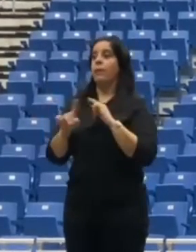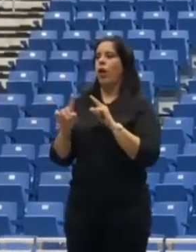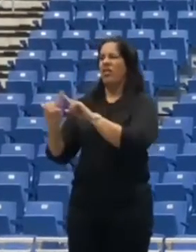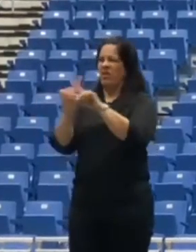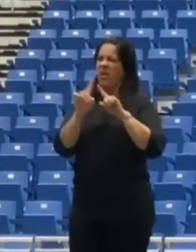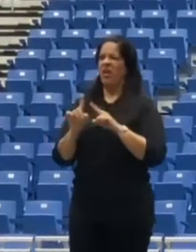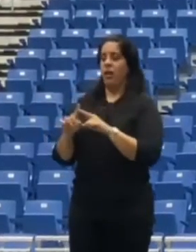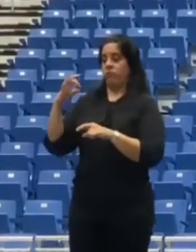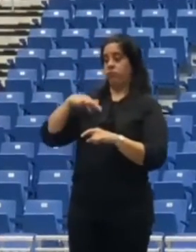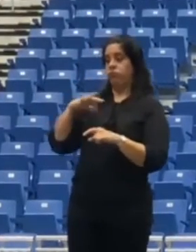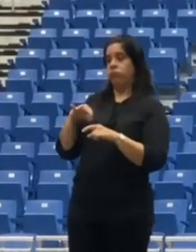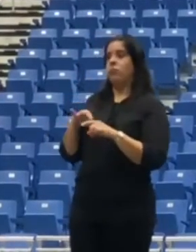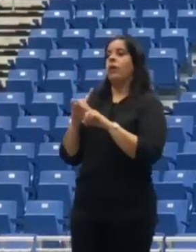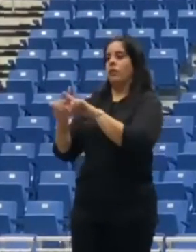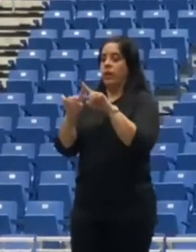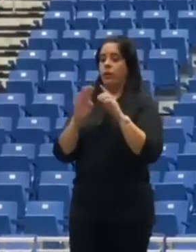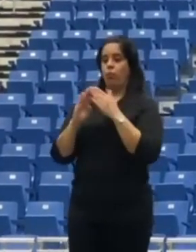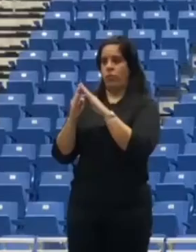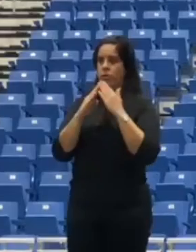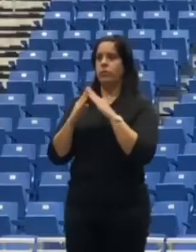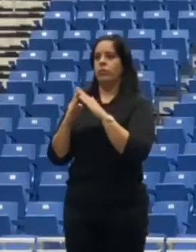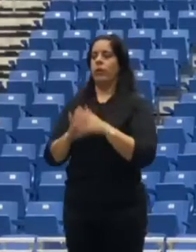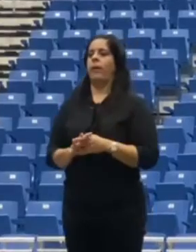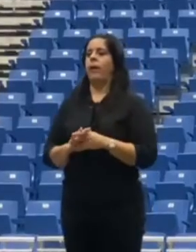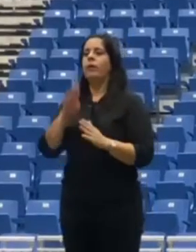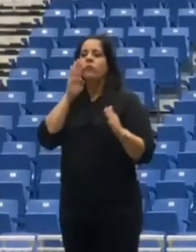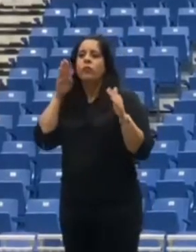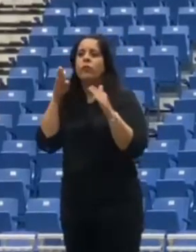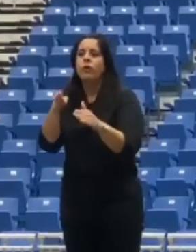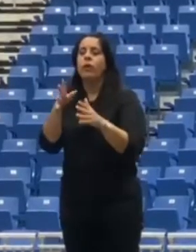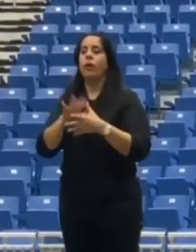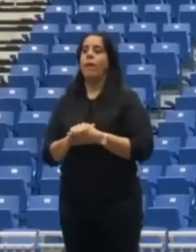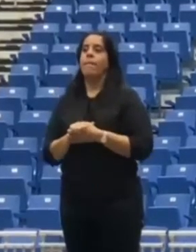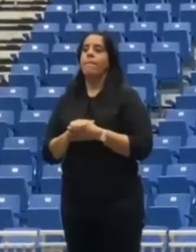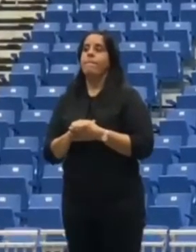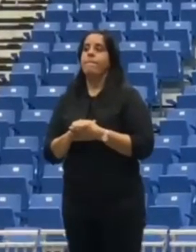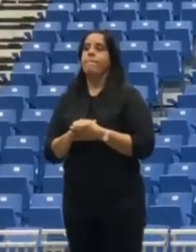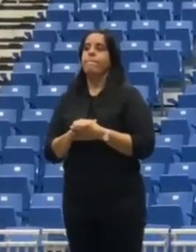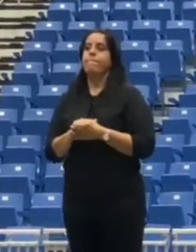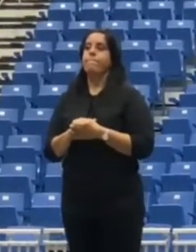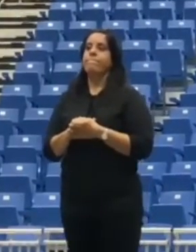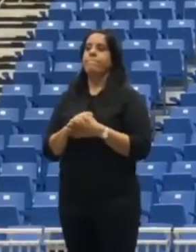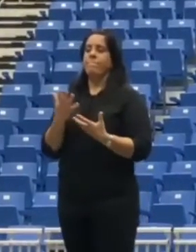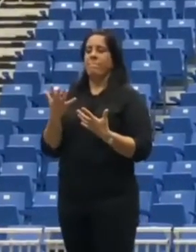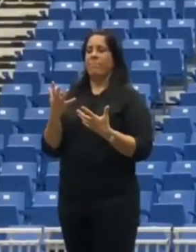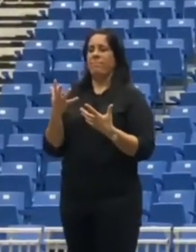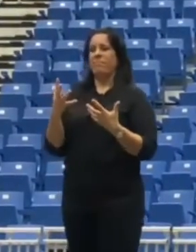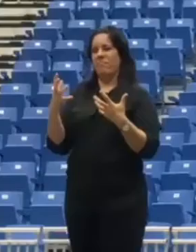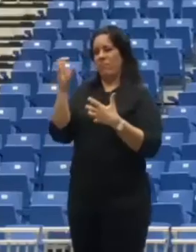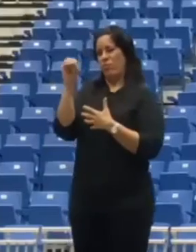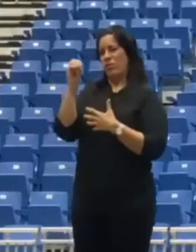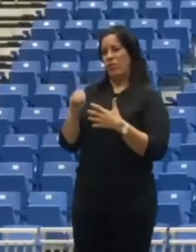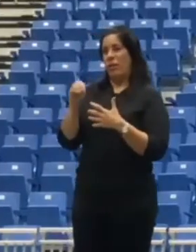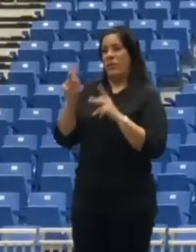de incentivos dirigidos a diferentes tipos de poblaciones enfocadas dentro de la parte porcentual que nos falta de cada una de